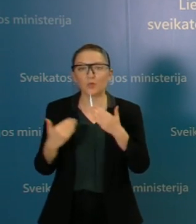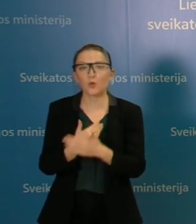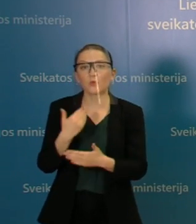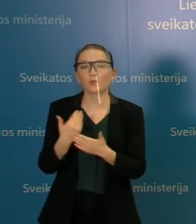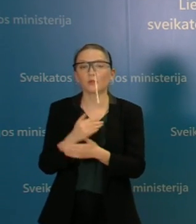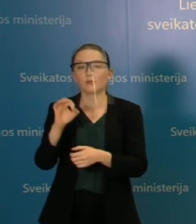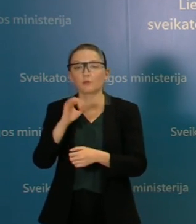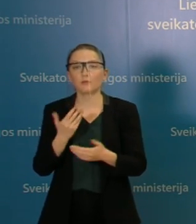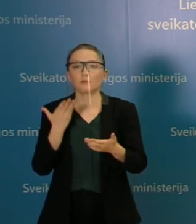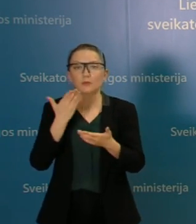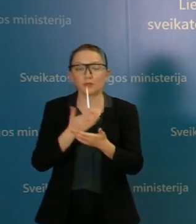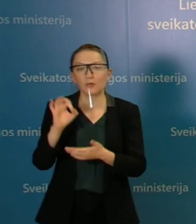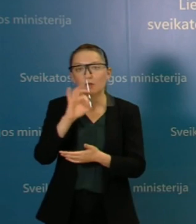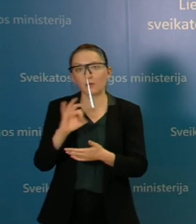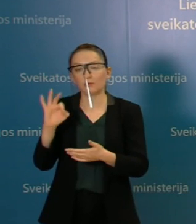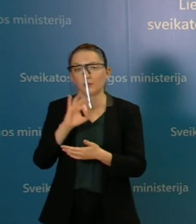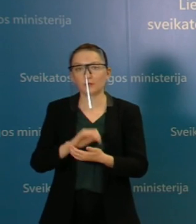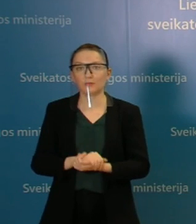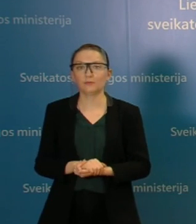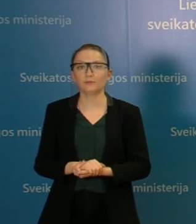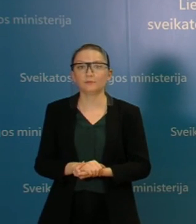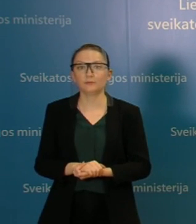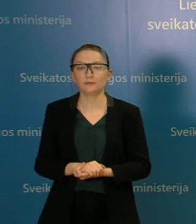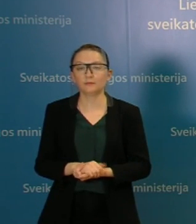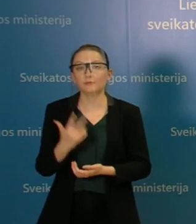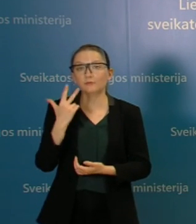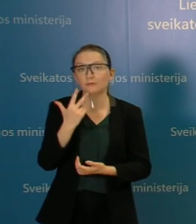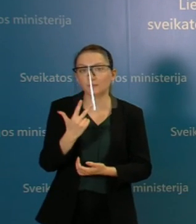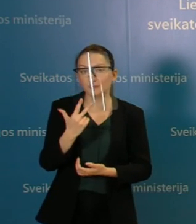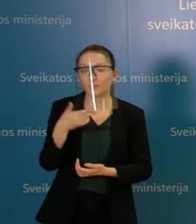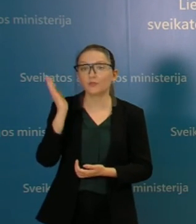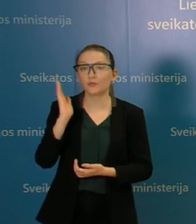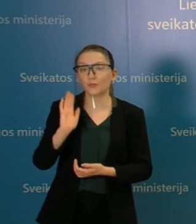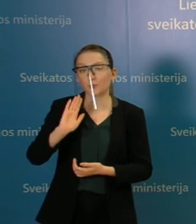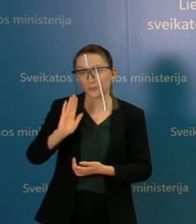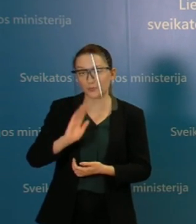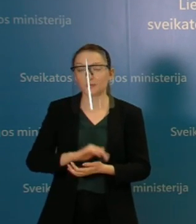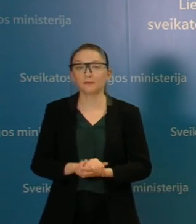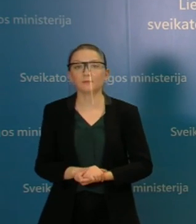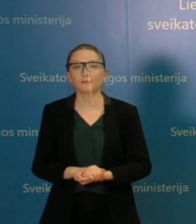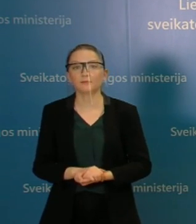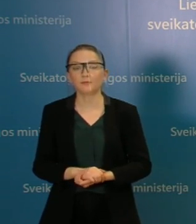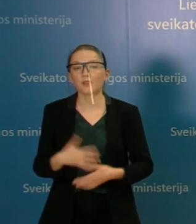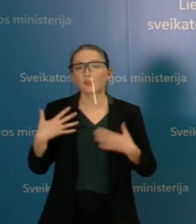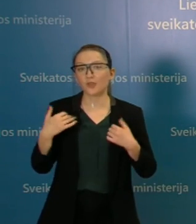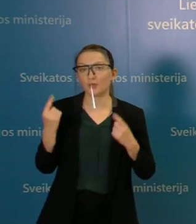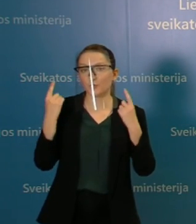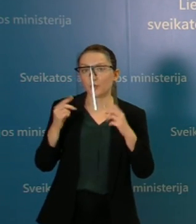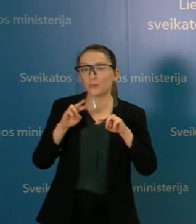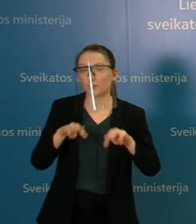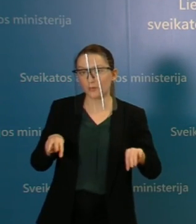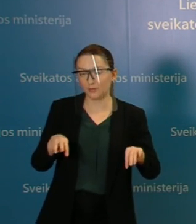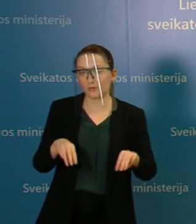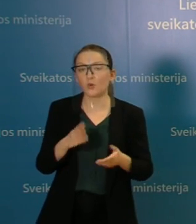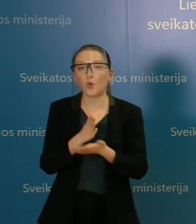pristatysime, trys pranešėjai kalbėtojai bus, tai yra Sveikatos apsaugos ministras